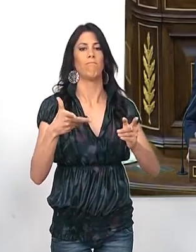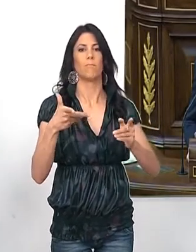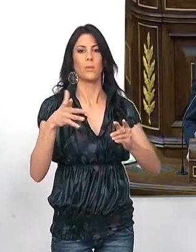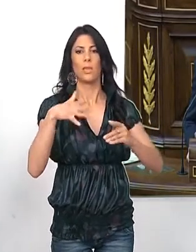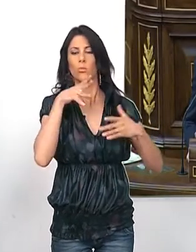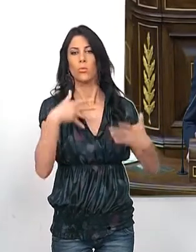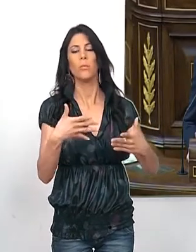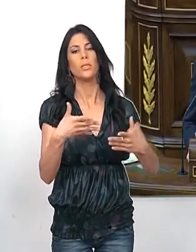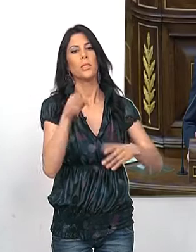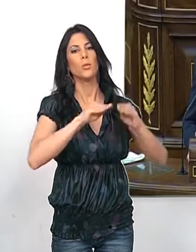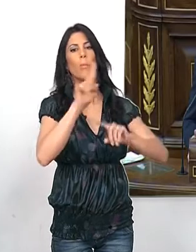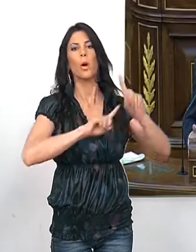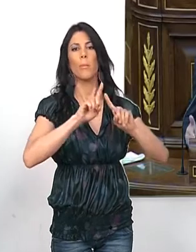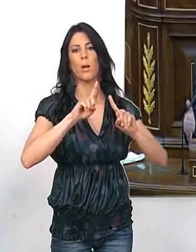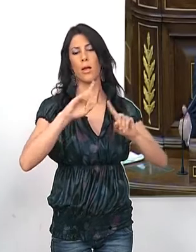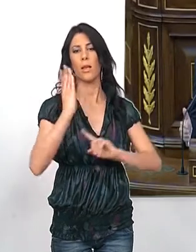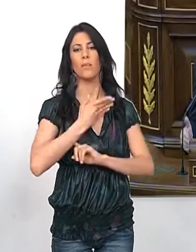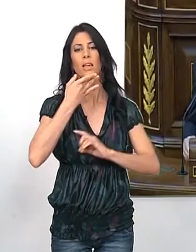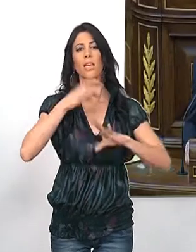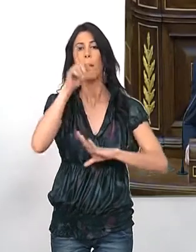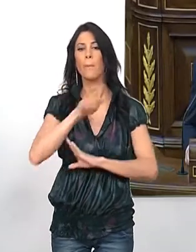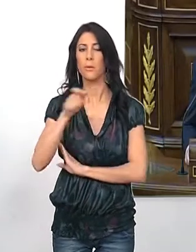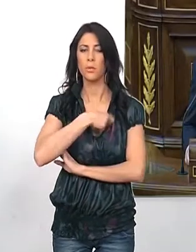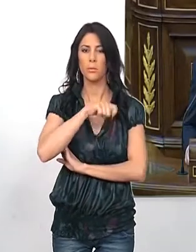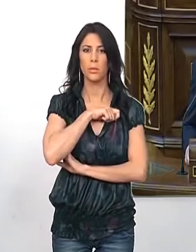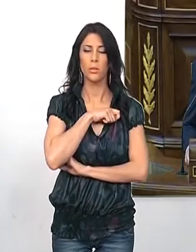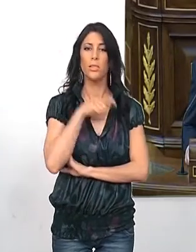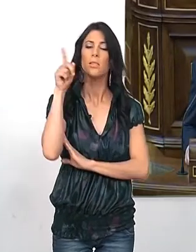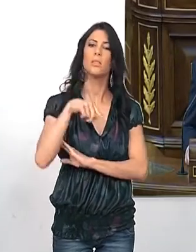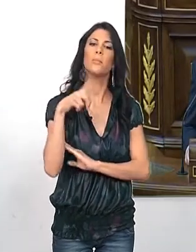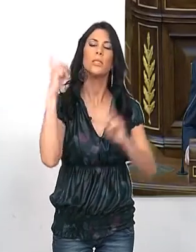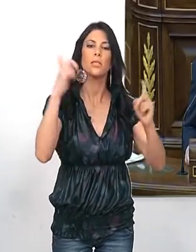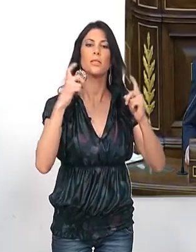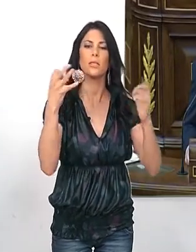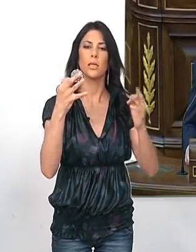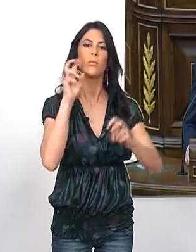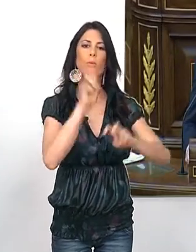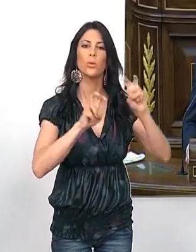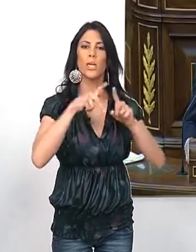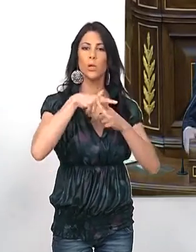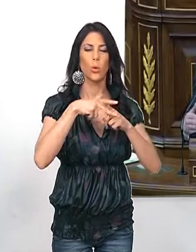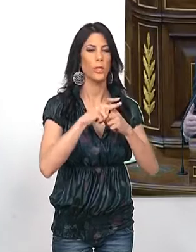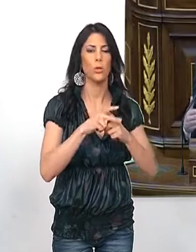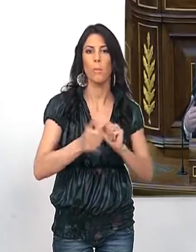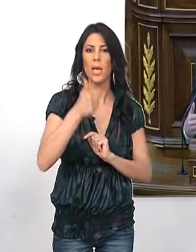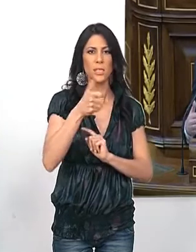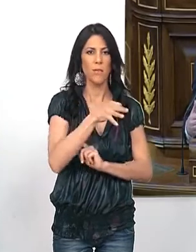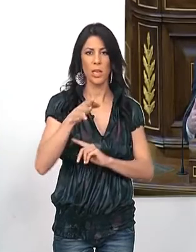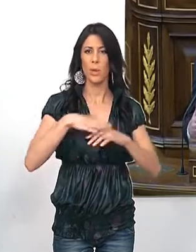problemas que acucian a los españoles. Pretenden ser un instrumento eficaz de lucha contra la